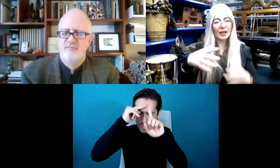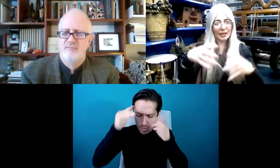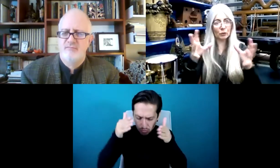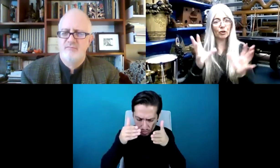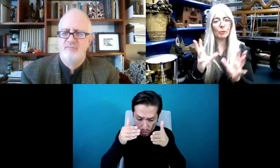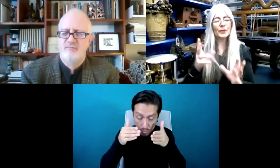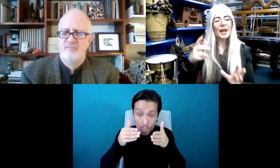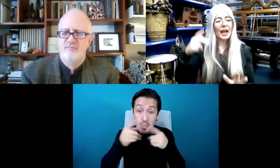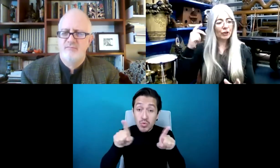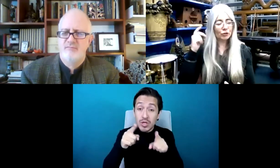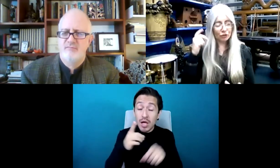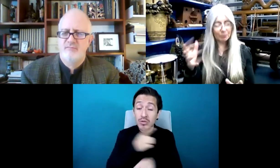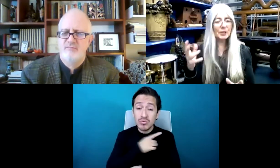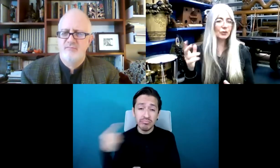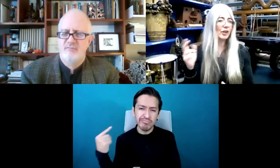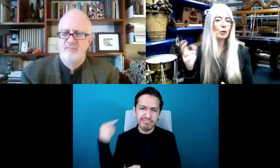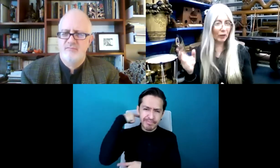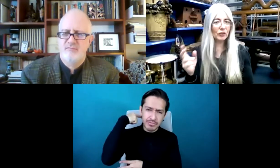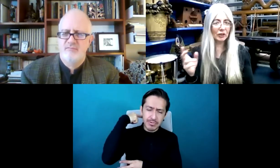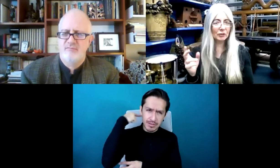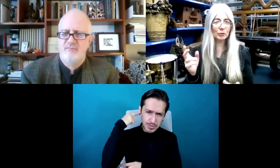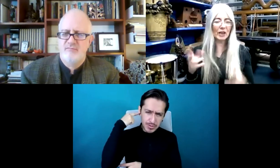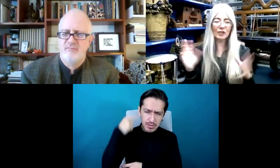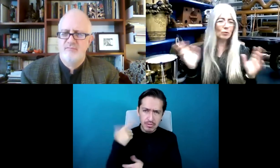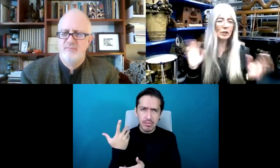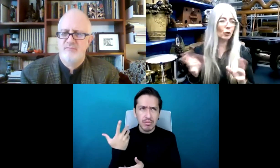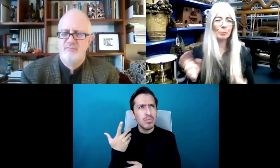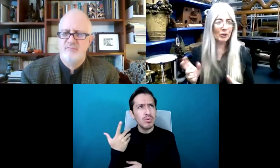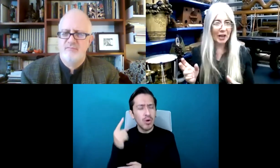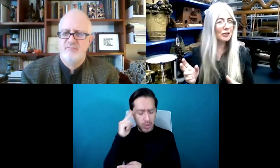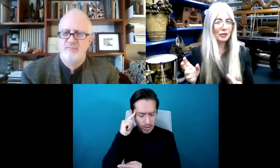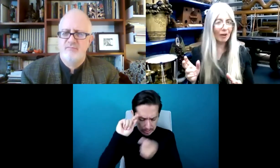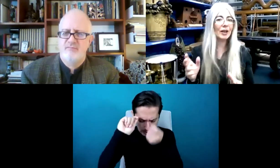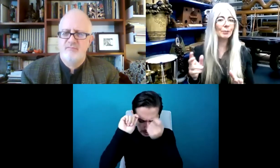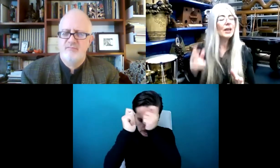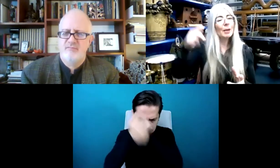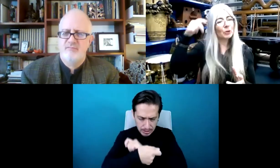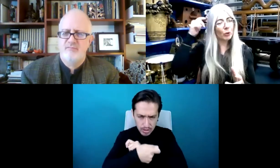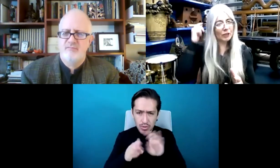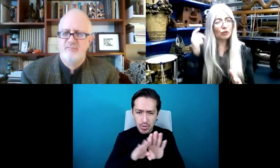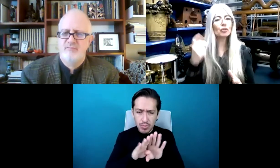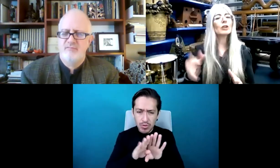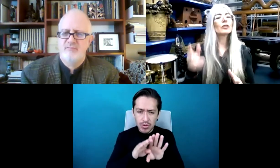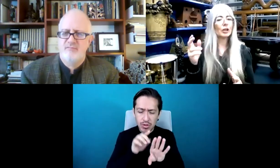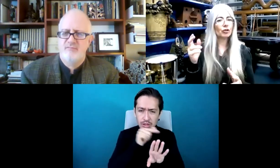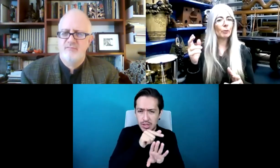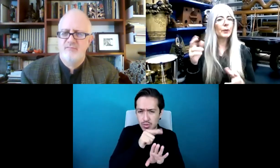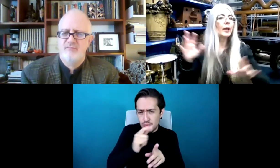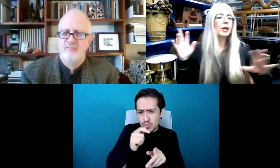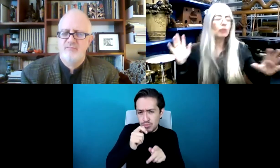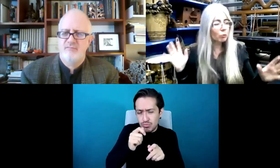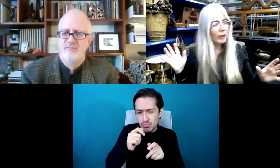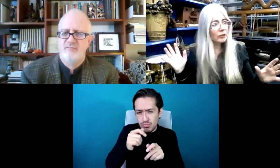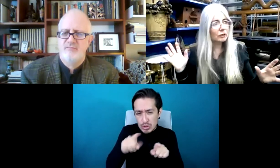oídos y tocó un Tiffany y esa